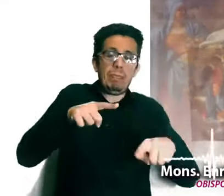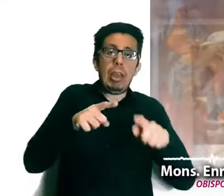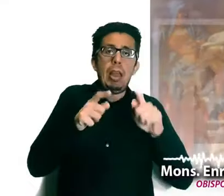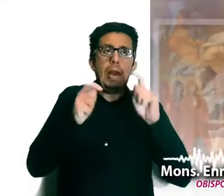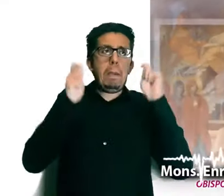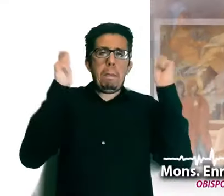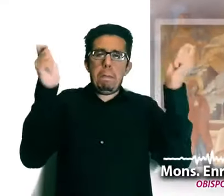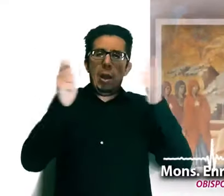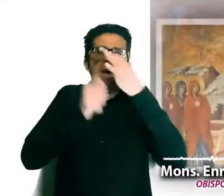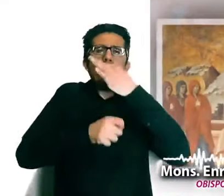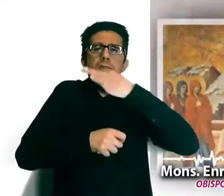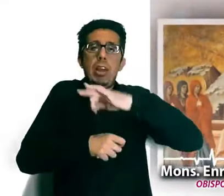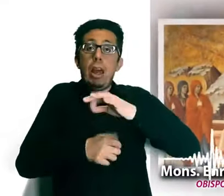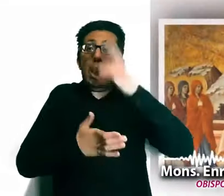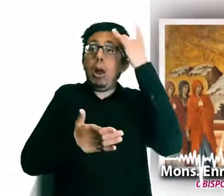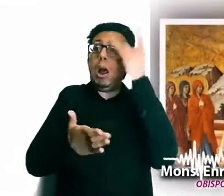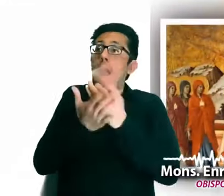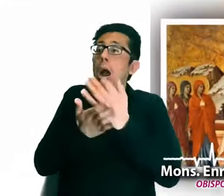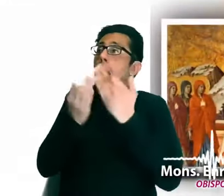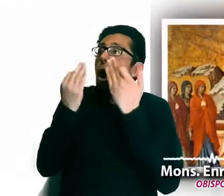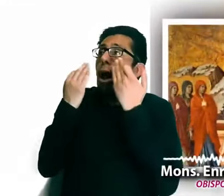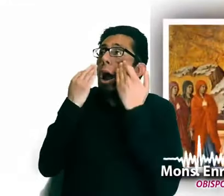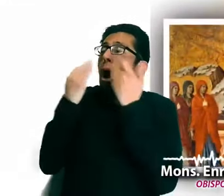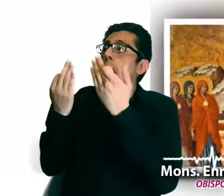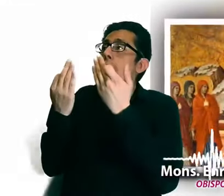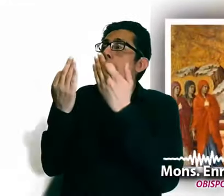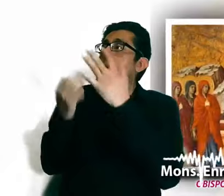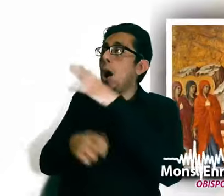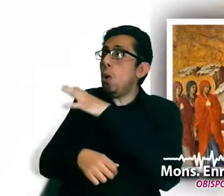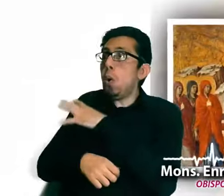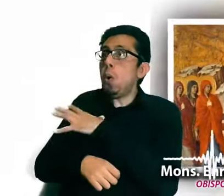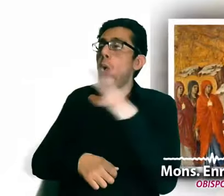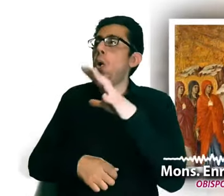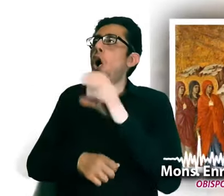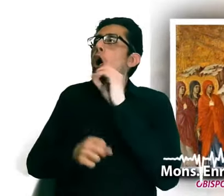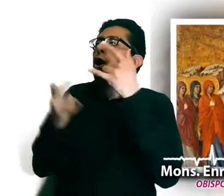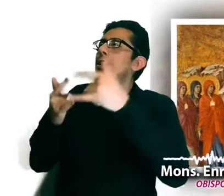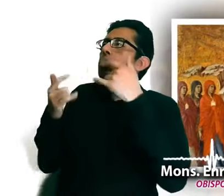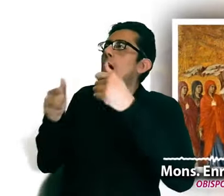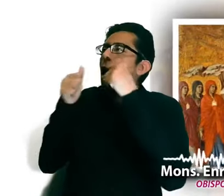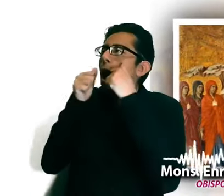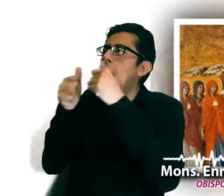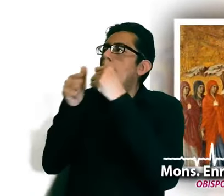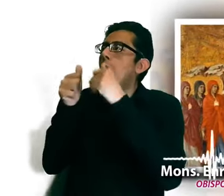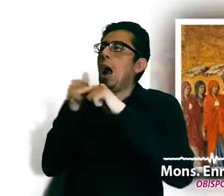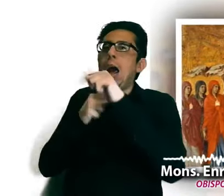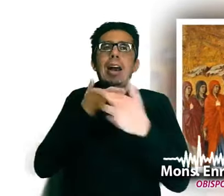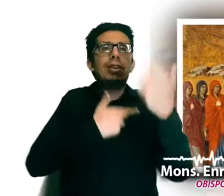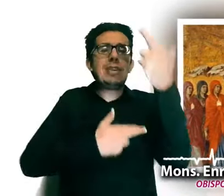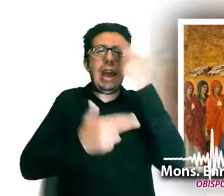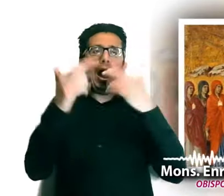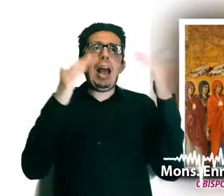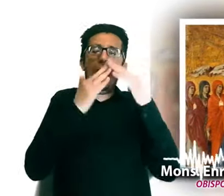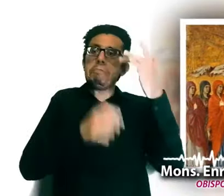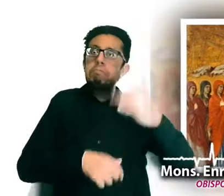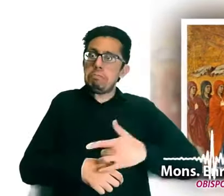de este evento inaudito, oír su narración por enésima vez y regresar a casa con la sensación de